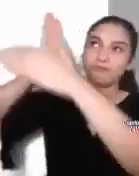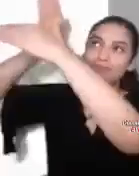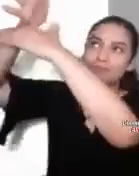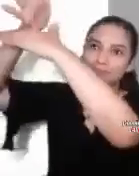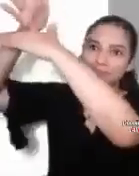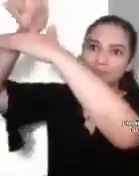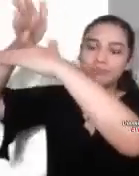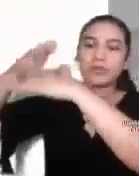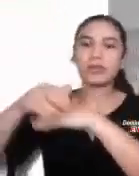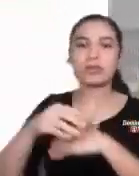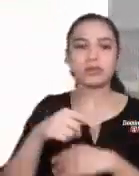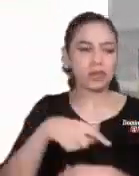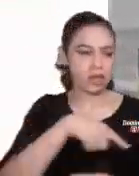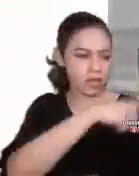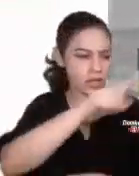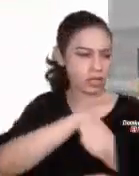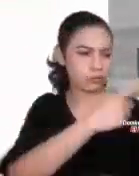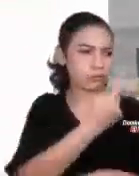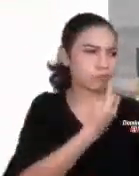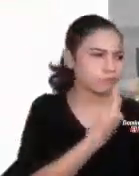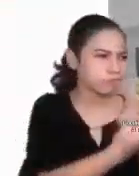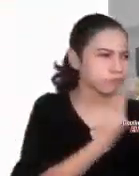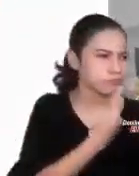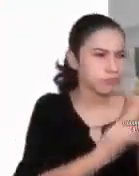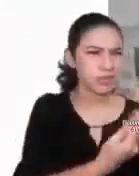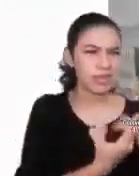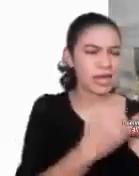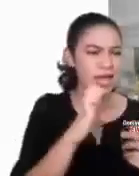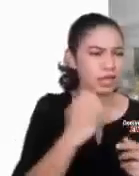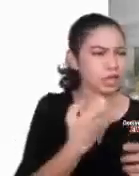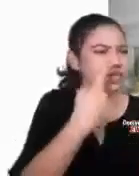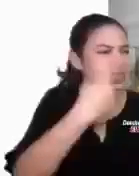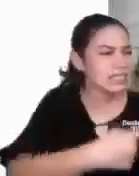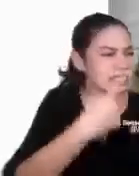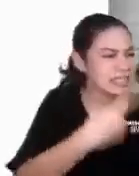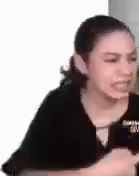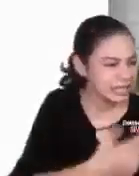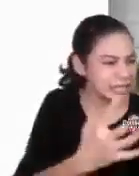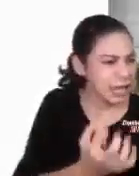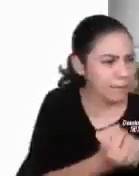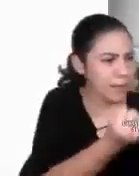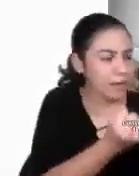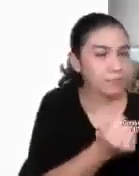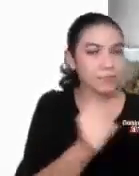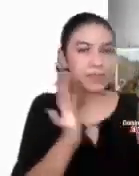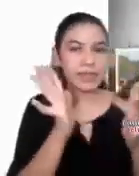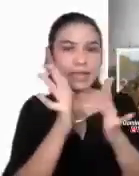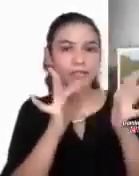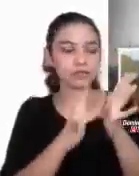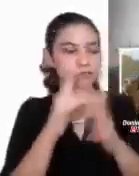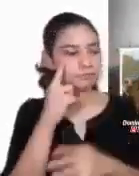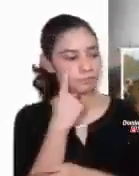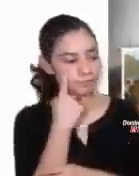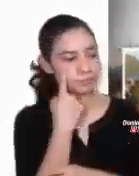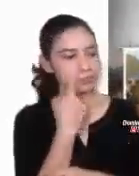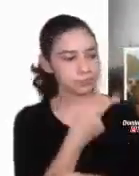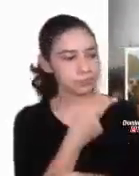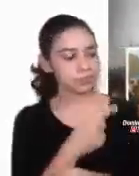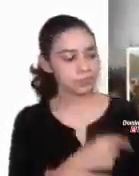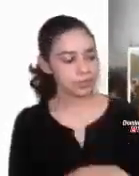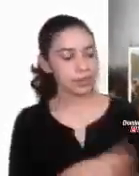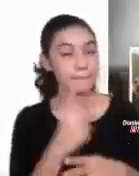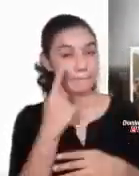sí, Entonces, ¿Quién puede salvarse? Jesús mirándolos fijamente les dijo, Es